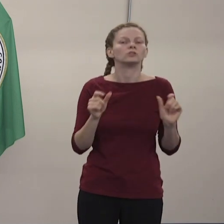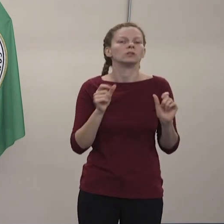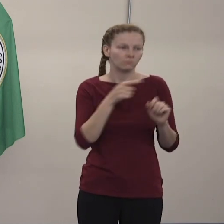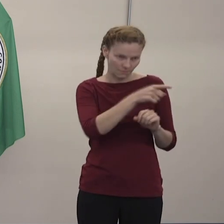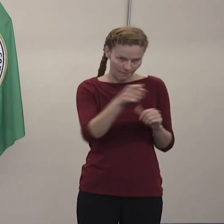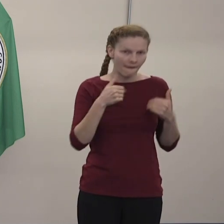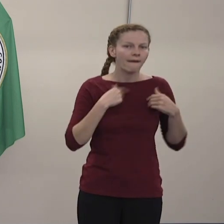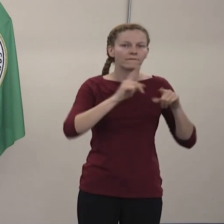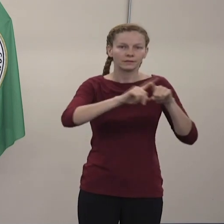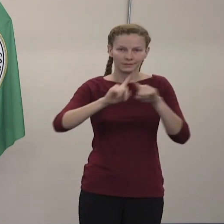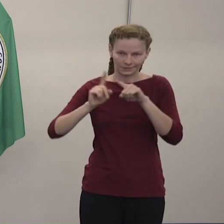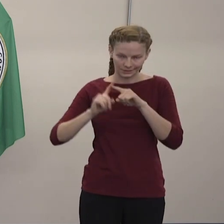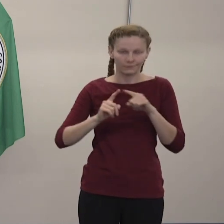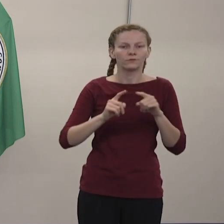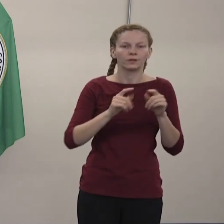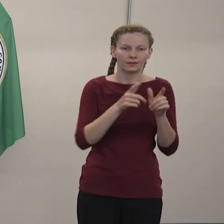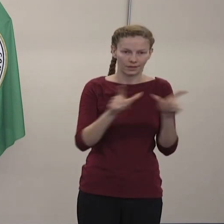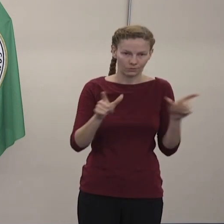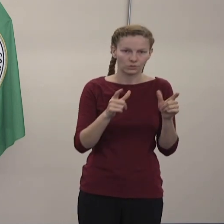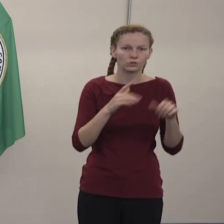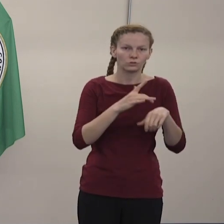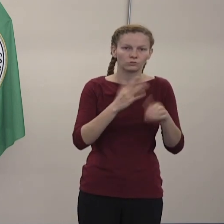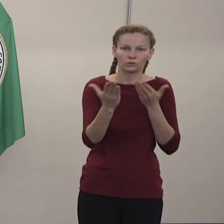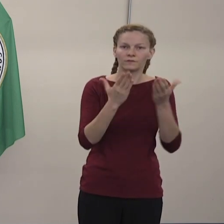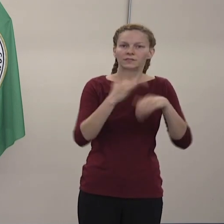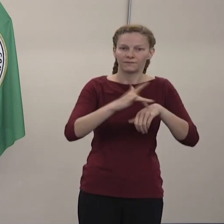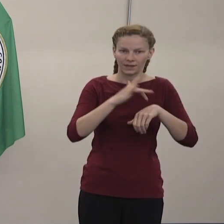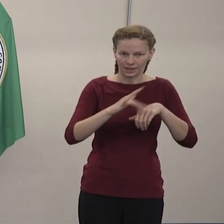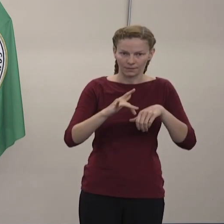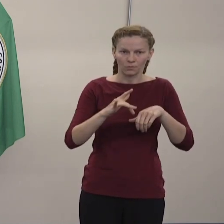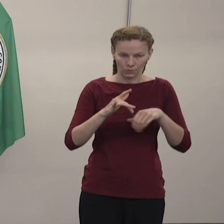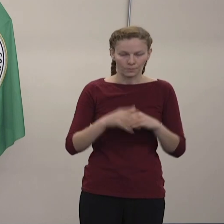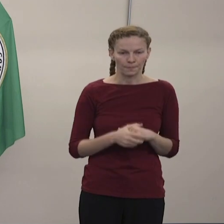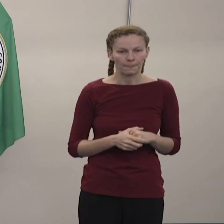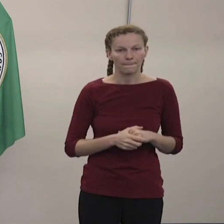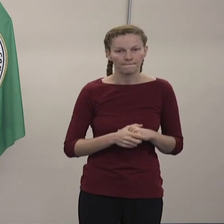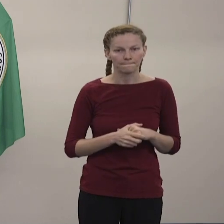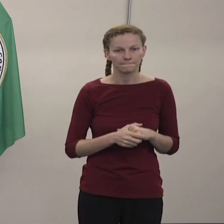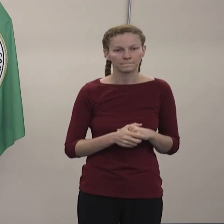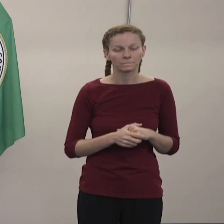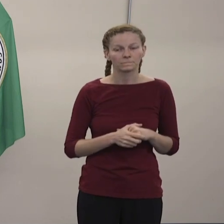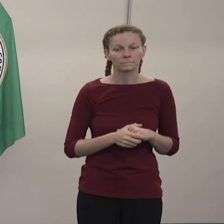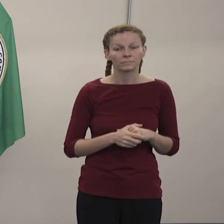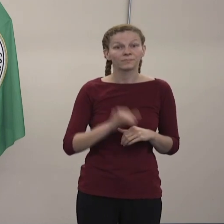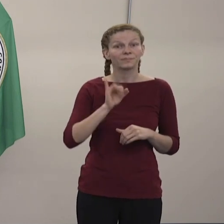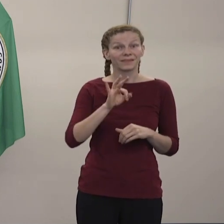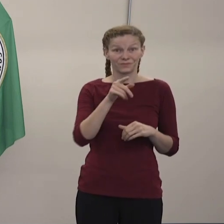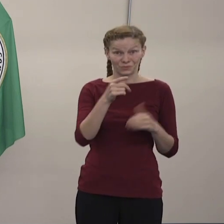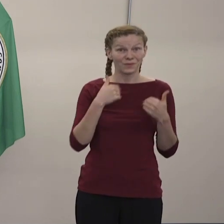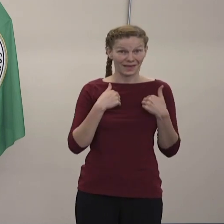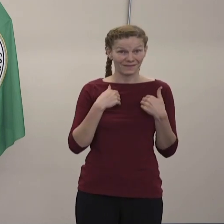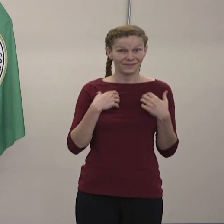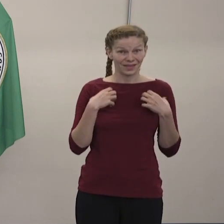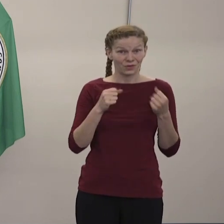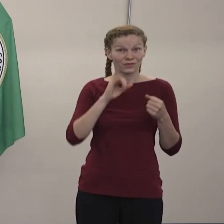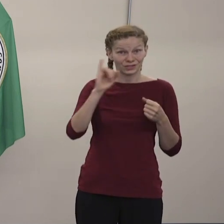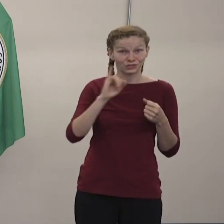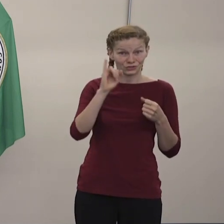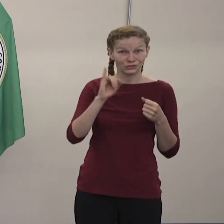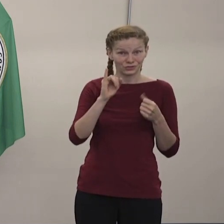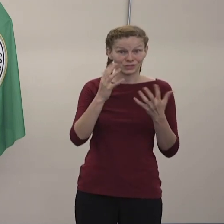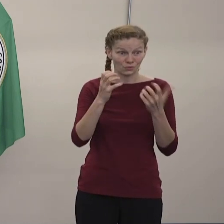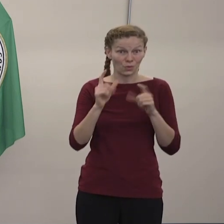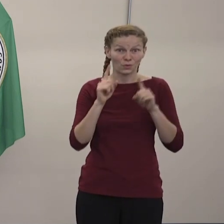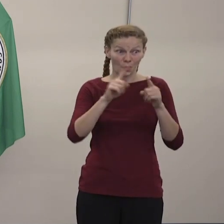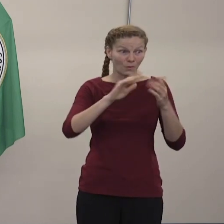lo tendremos disponible durante las horas de operaciones y les pedimos a cualquier persona que tenga seguros médicos